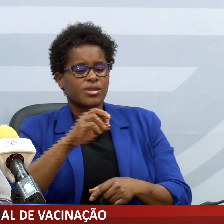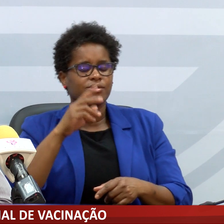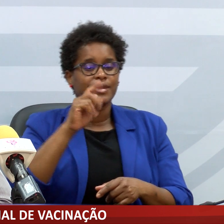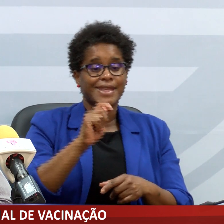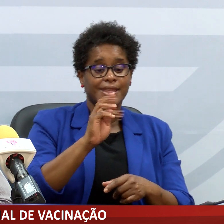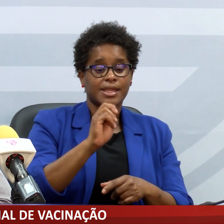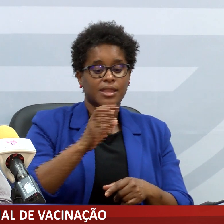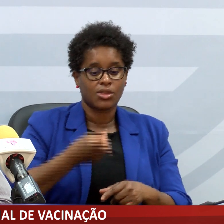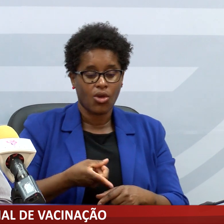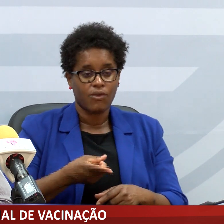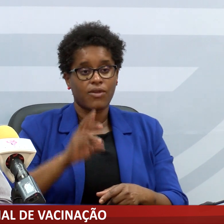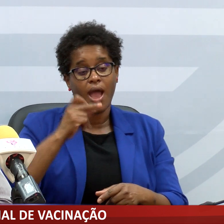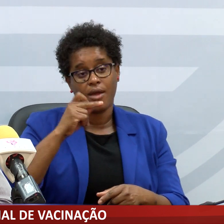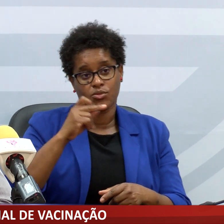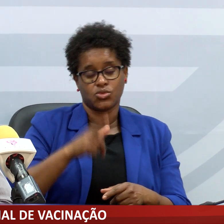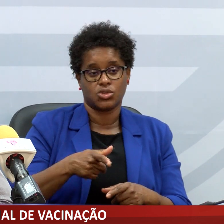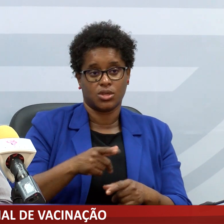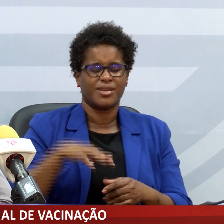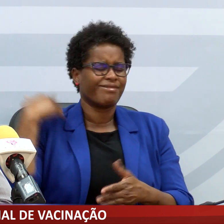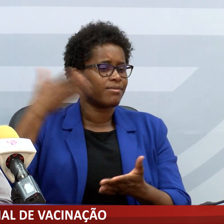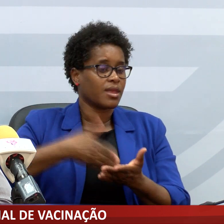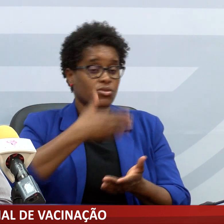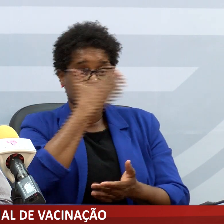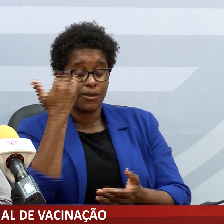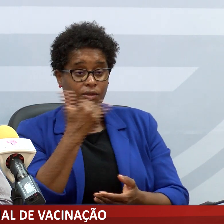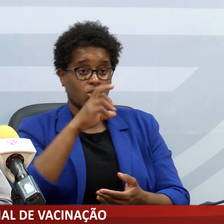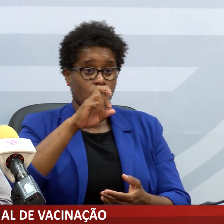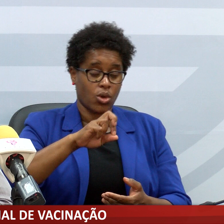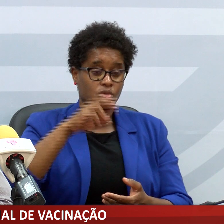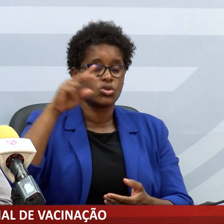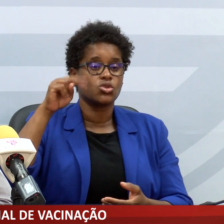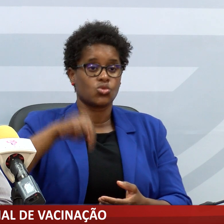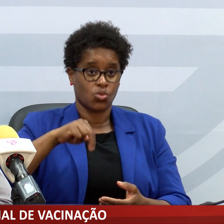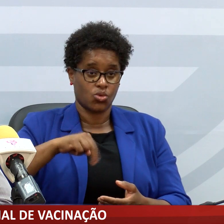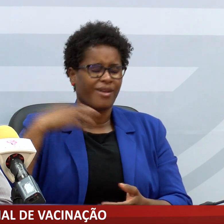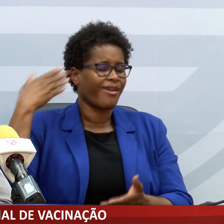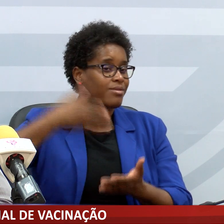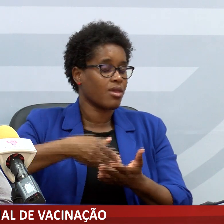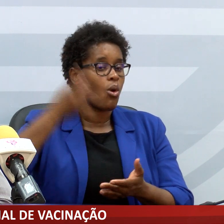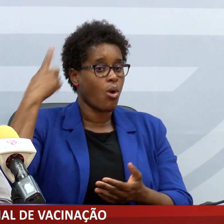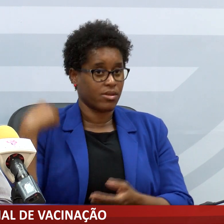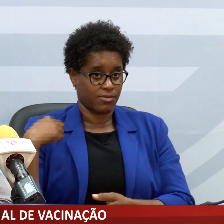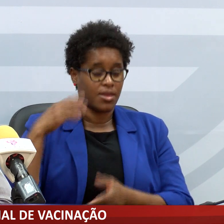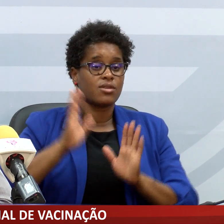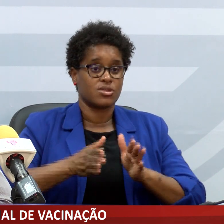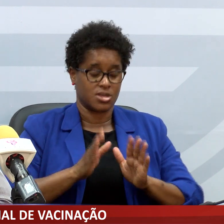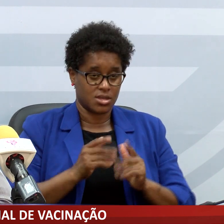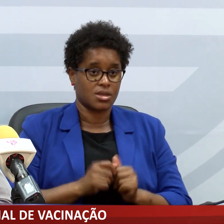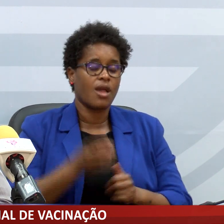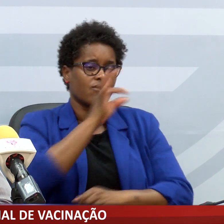39 anos, desde o dia 28 de junho até ontem, já foi